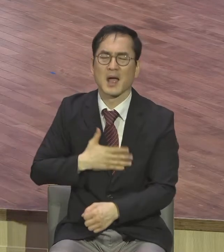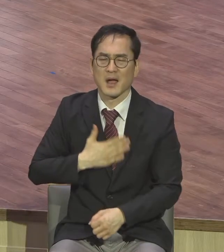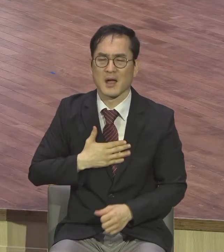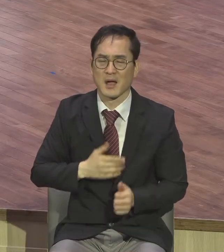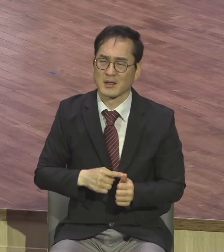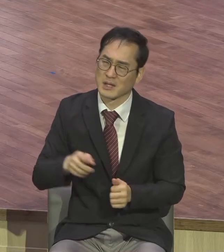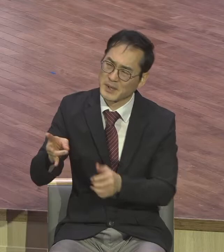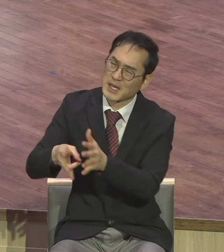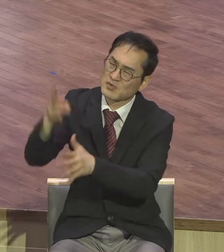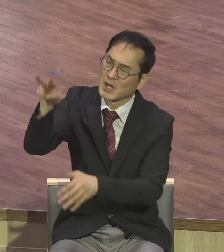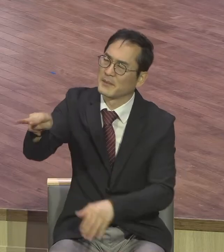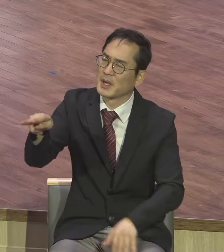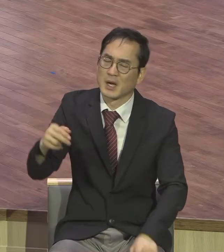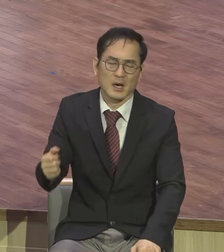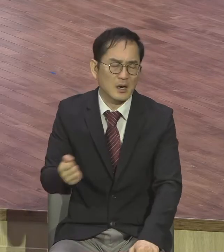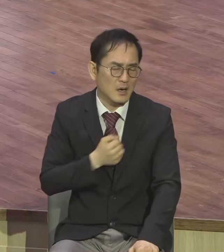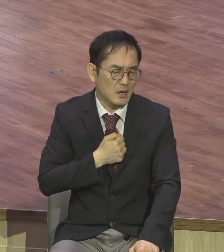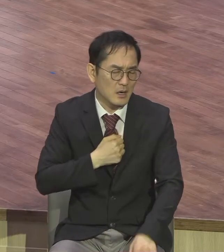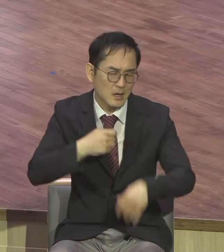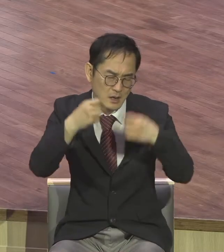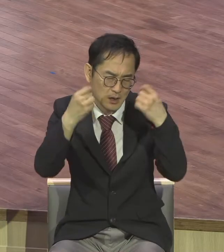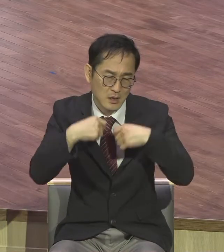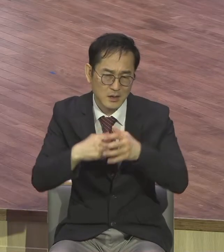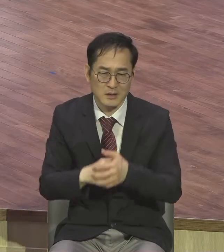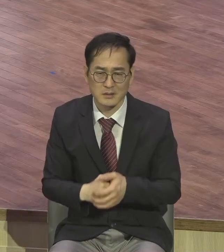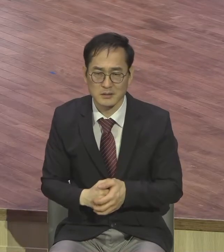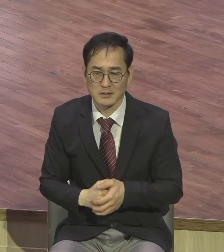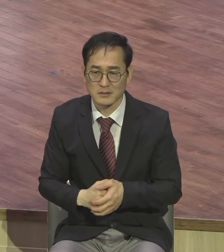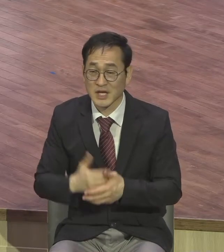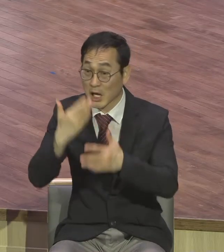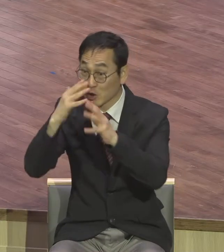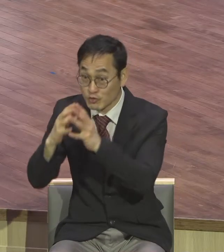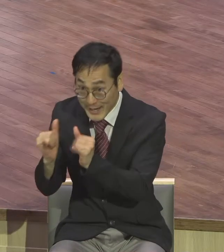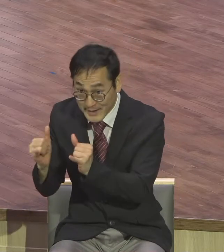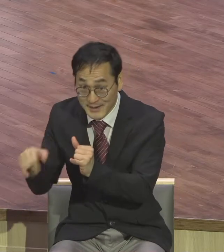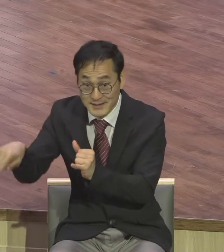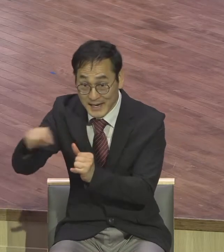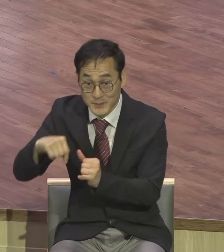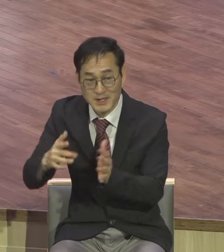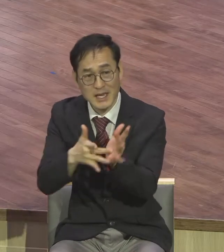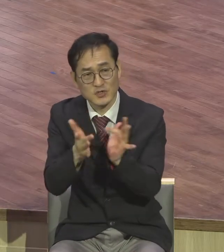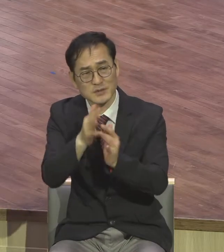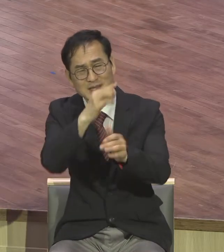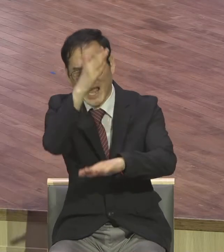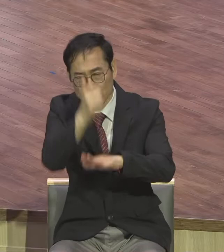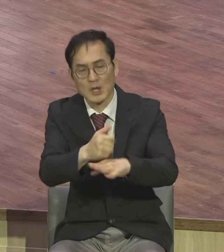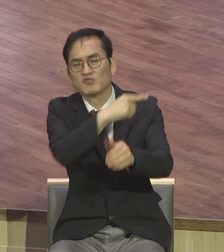멸망 이스라엘이 얼마나 처참하게 예수님 죽인 왜 멸망했냐 주 70년